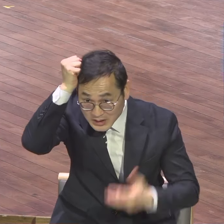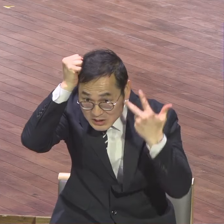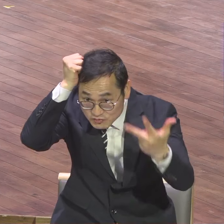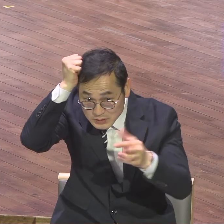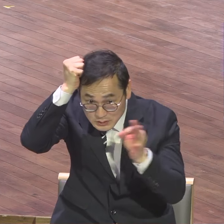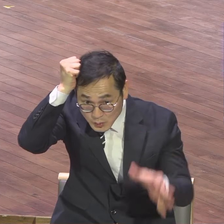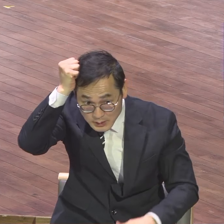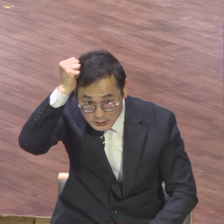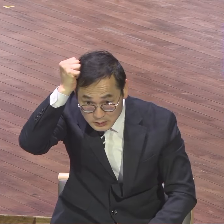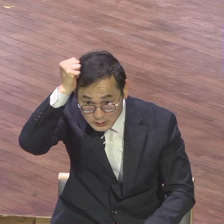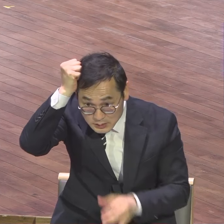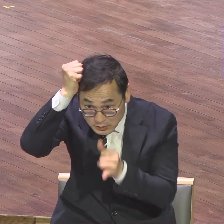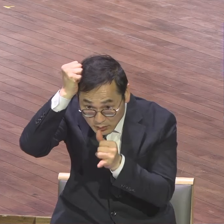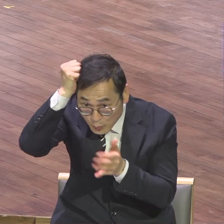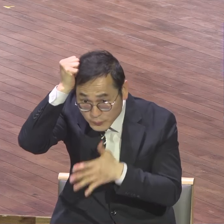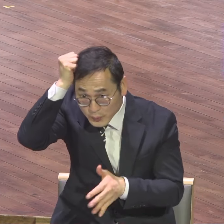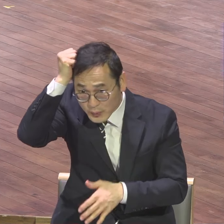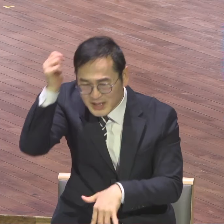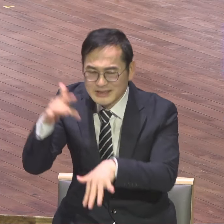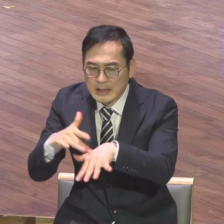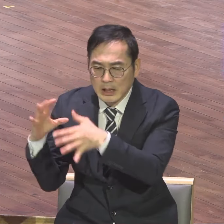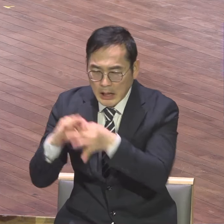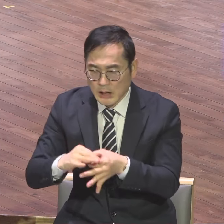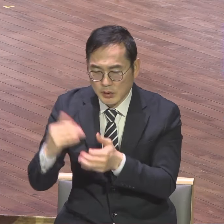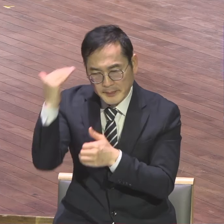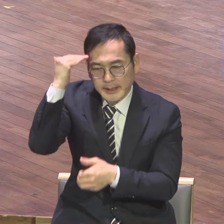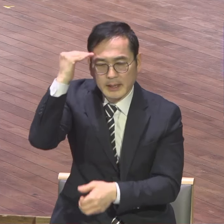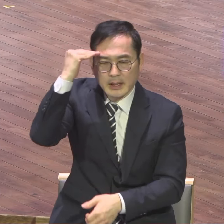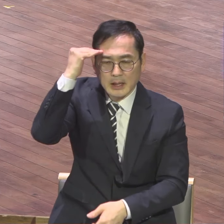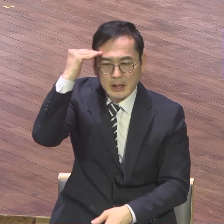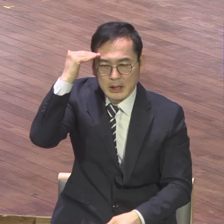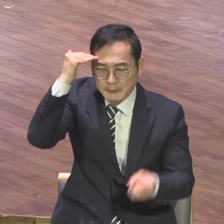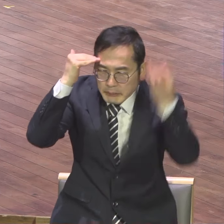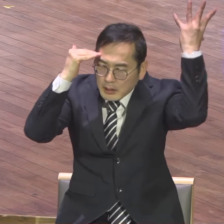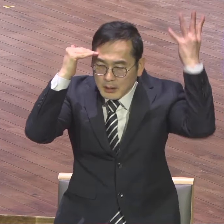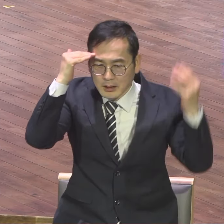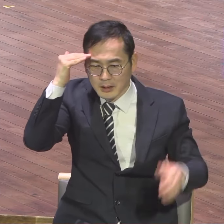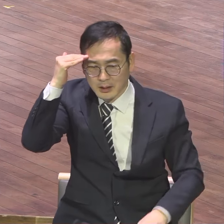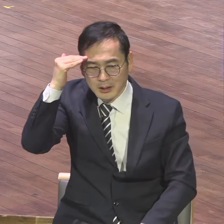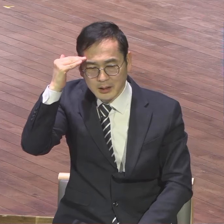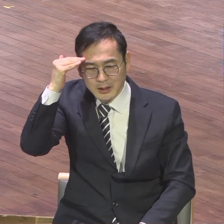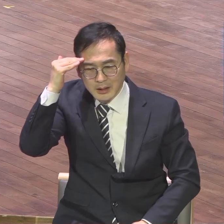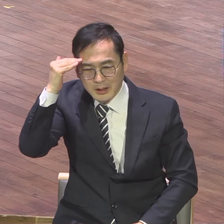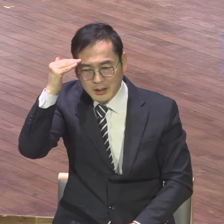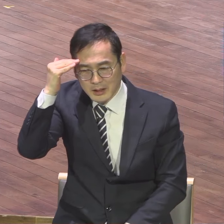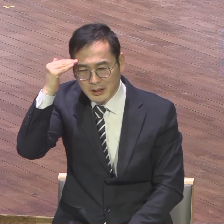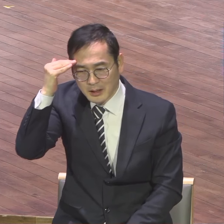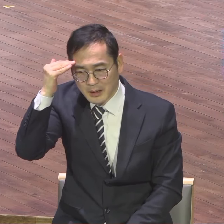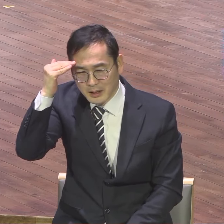그렇습니까? 사단이 그렇게 하는 거라니까요. 가라지 확 뿌려 뿌려 상처 확 뿌려